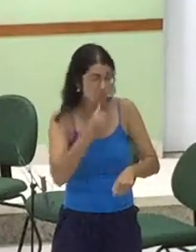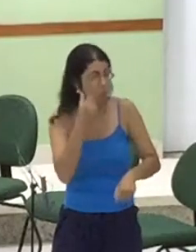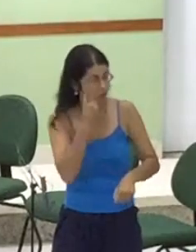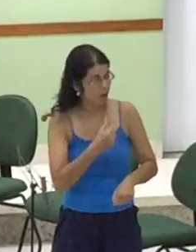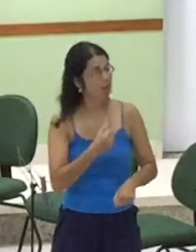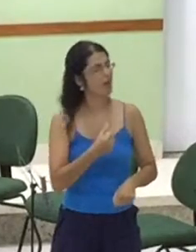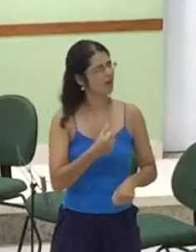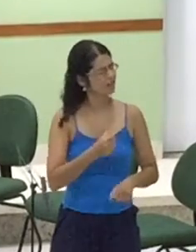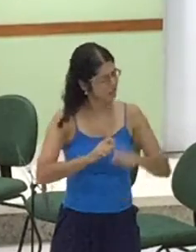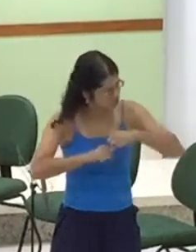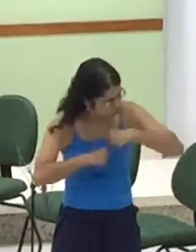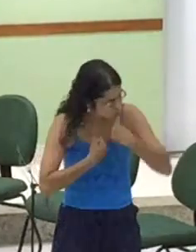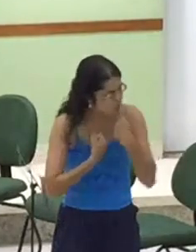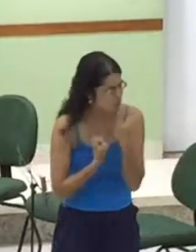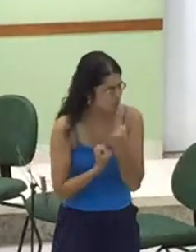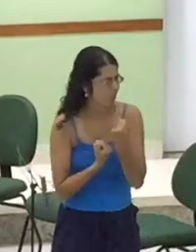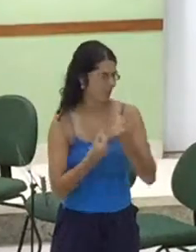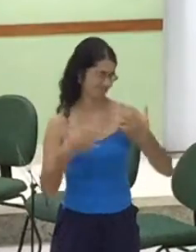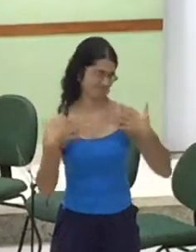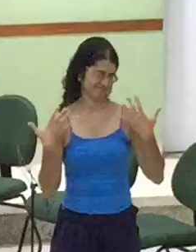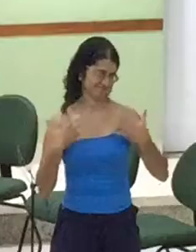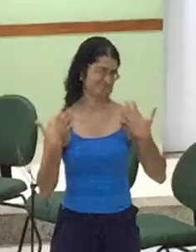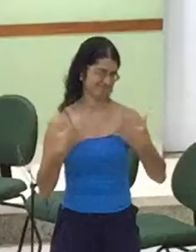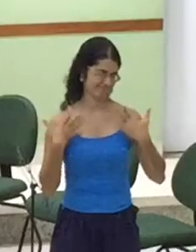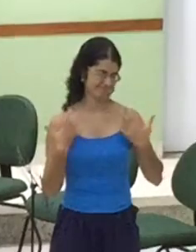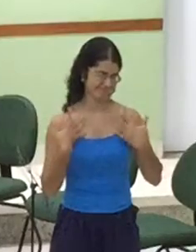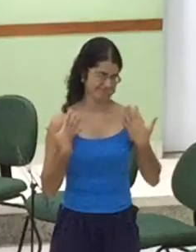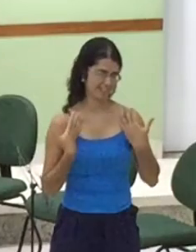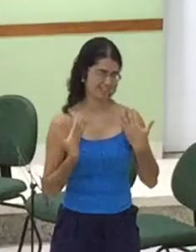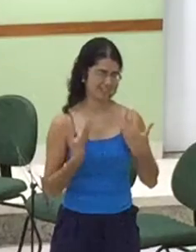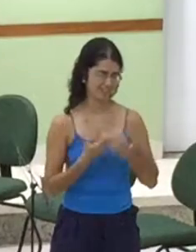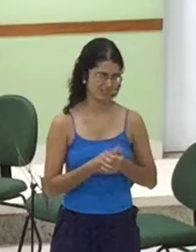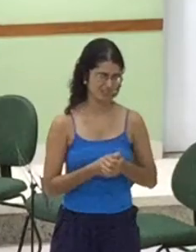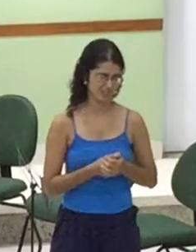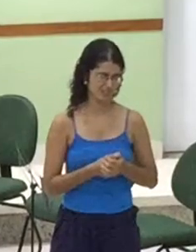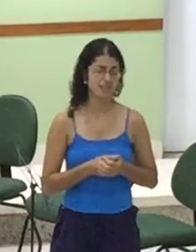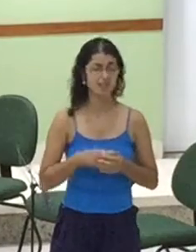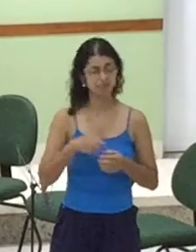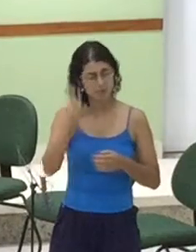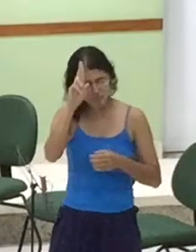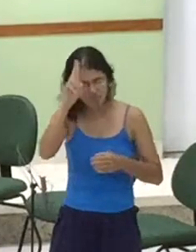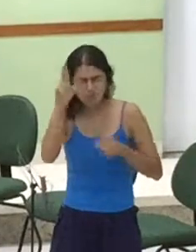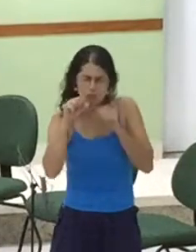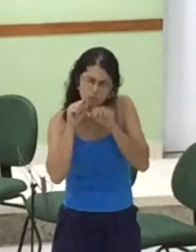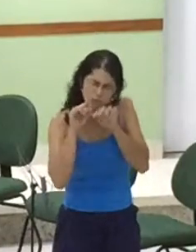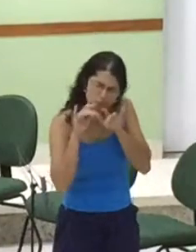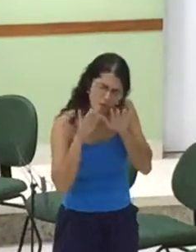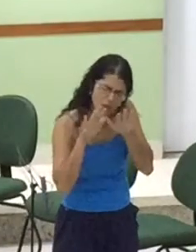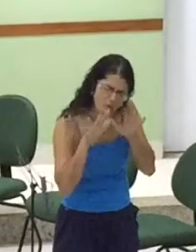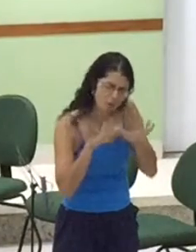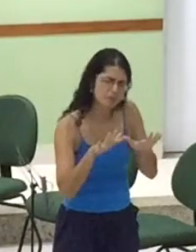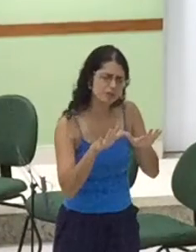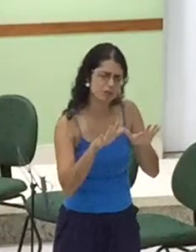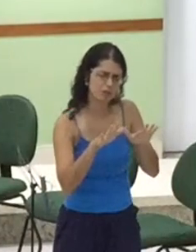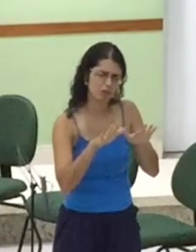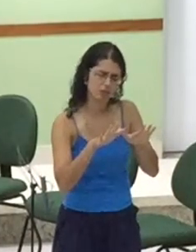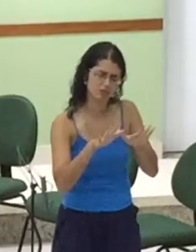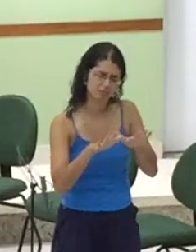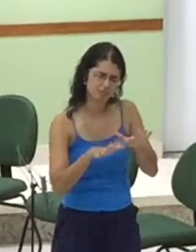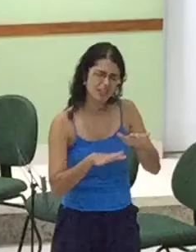educação Que possam Senhor Serem abençoadas Grandemente Que possam se medirem O orgulho Senhor